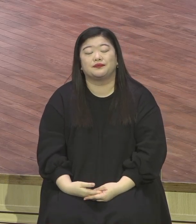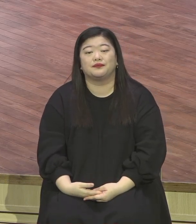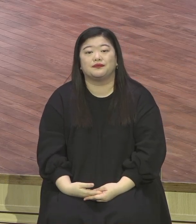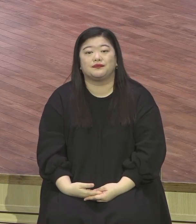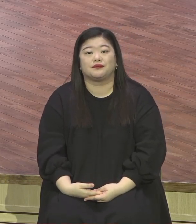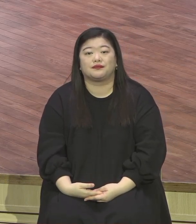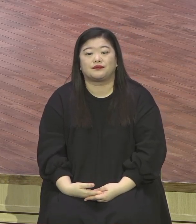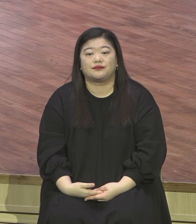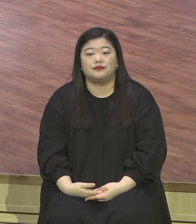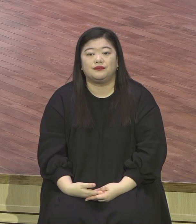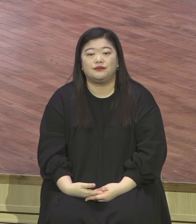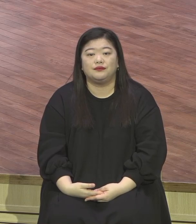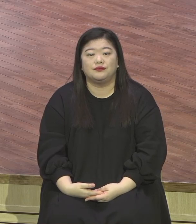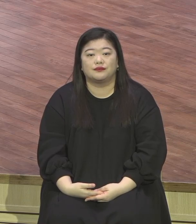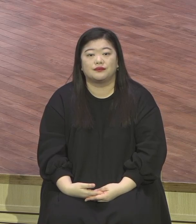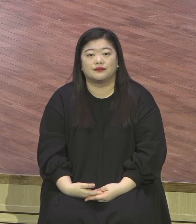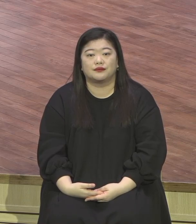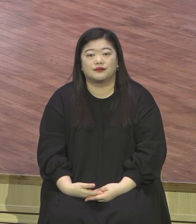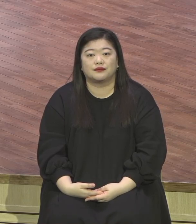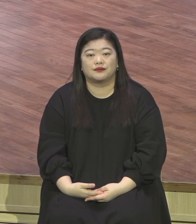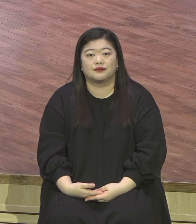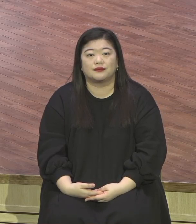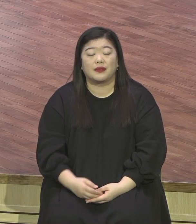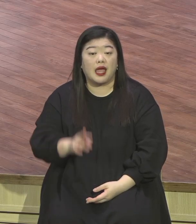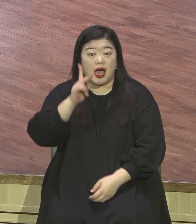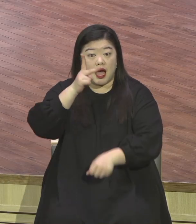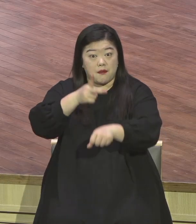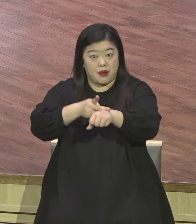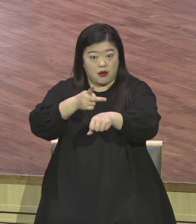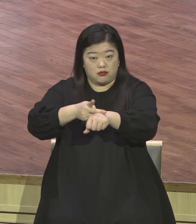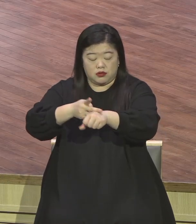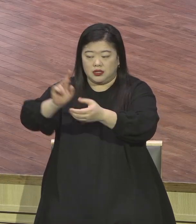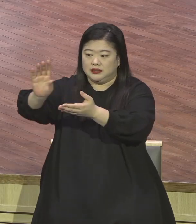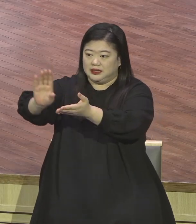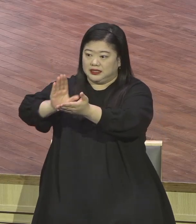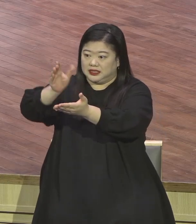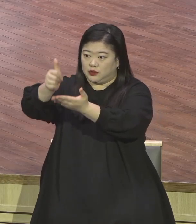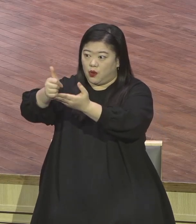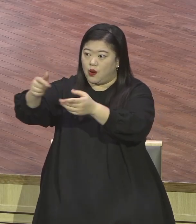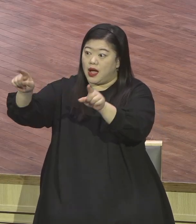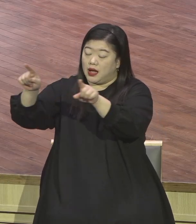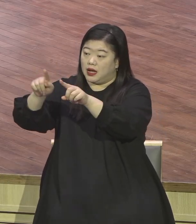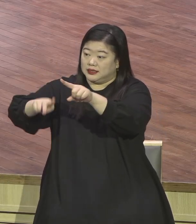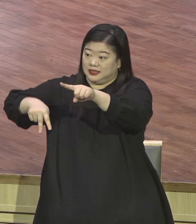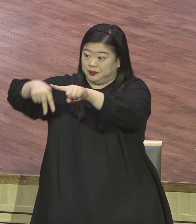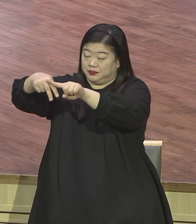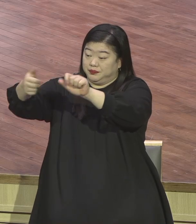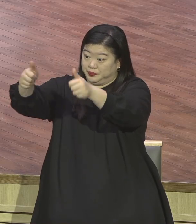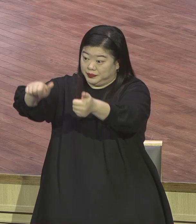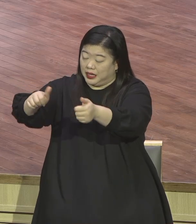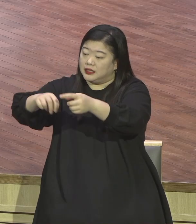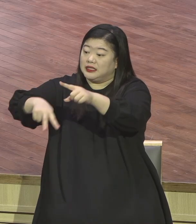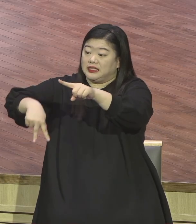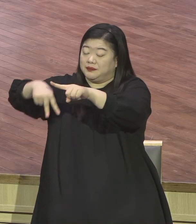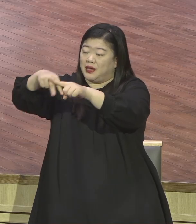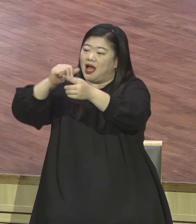사도 바울이 예수 그리스도와 함께 모여 자기가 십자에 못박혔다 고백을 했습니다 그게 무슨 말입니까